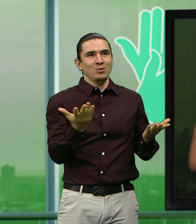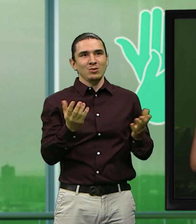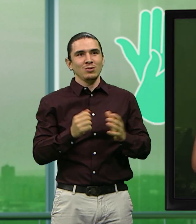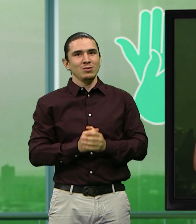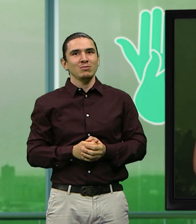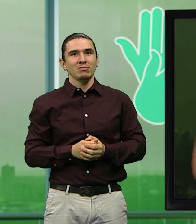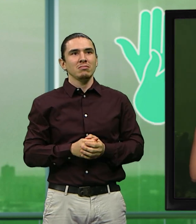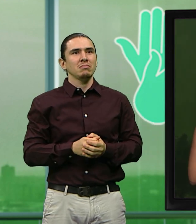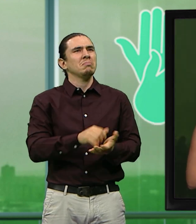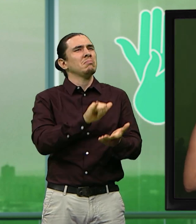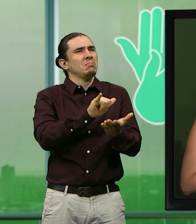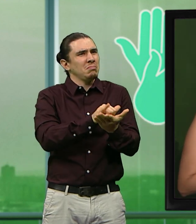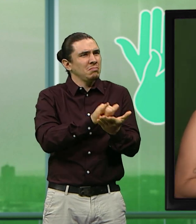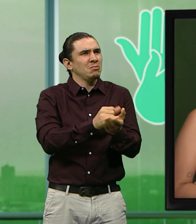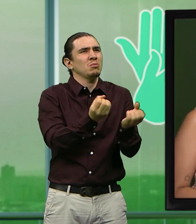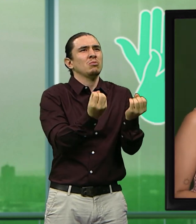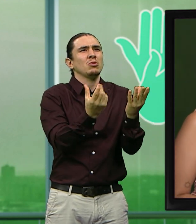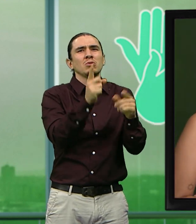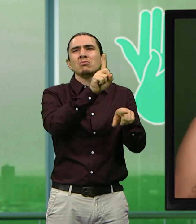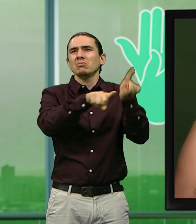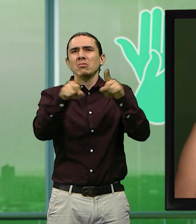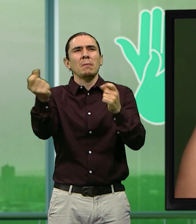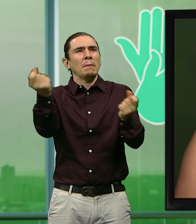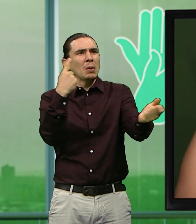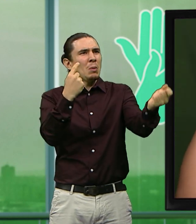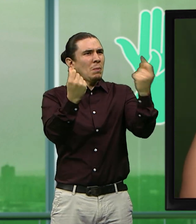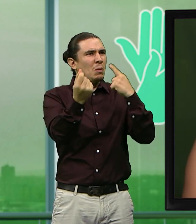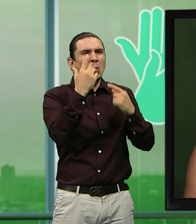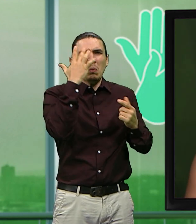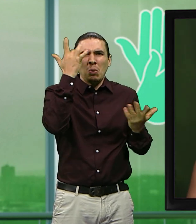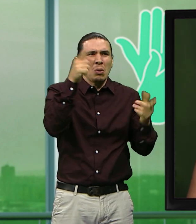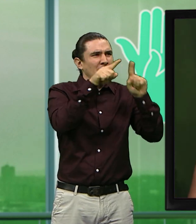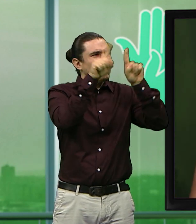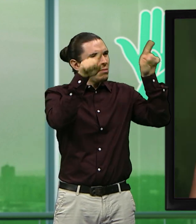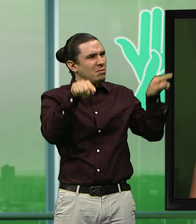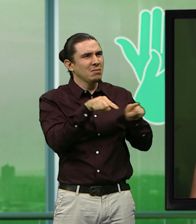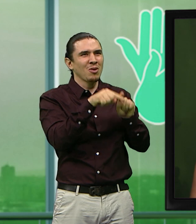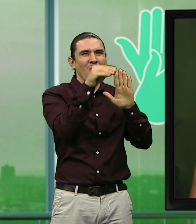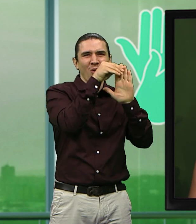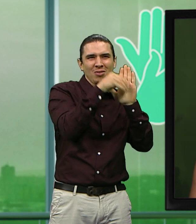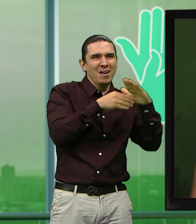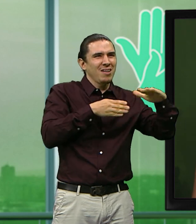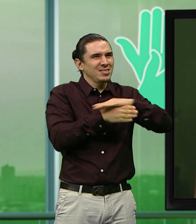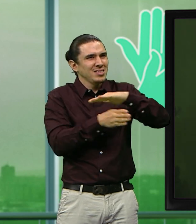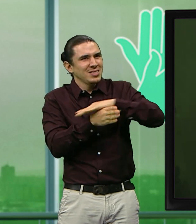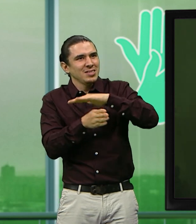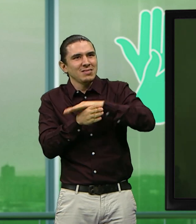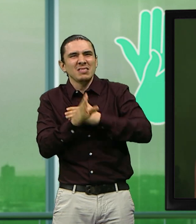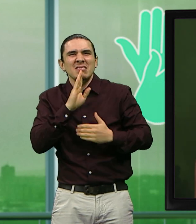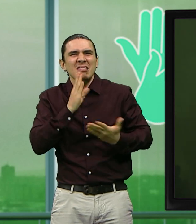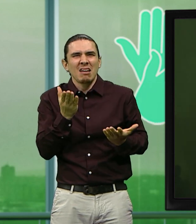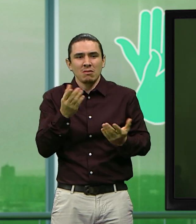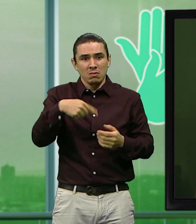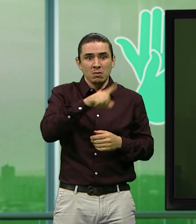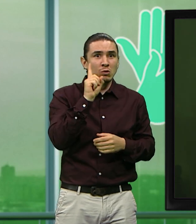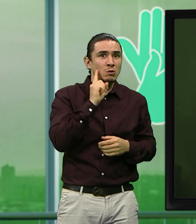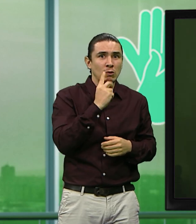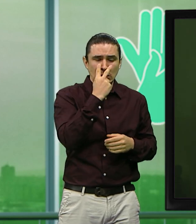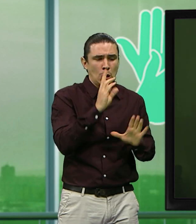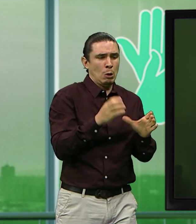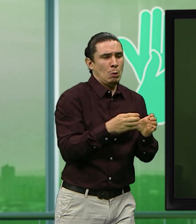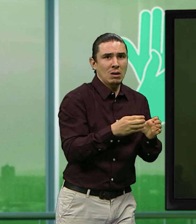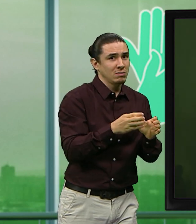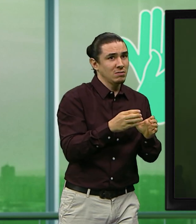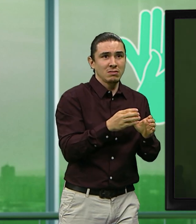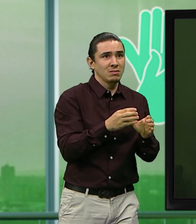hacen la pregunta de por qué generar contenidos accesibles y algunas empresas dirán, no, es que dependiendo de la cantidad de personas